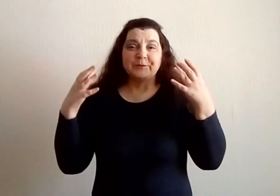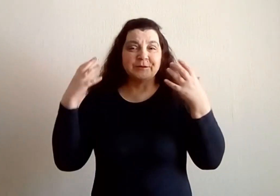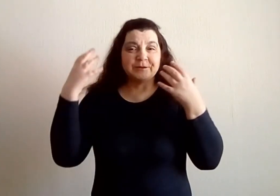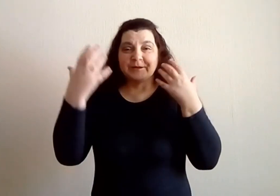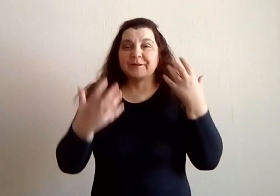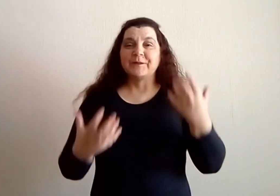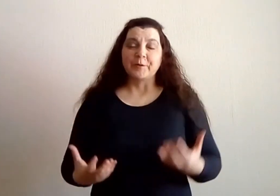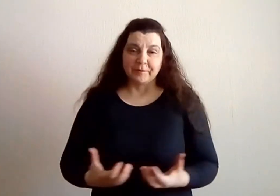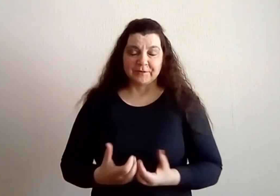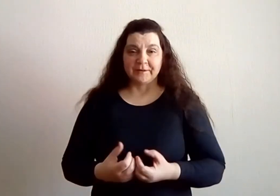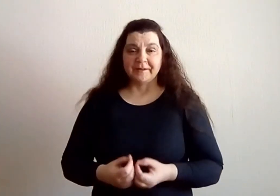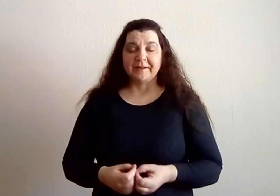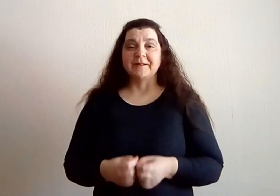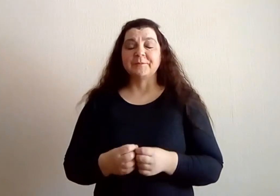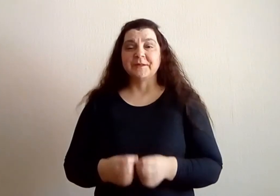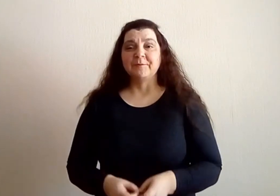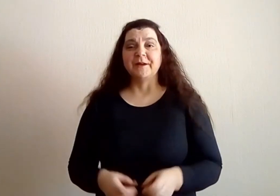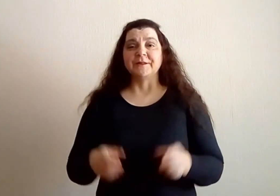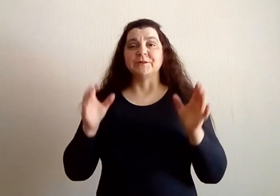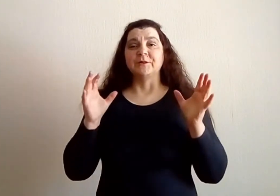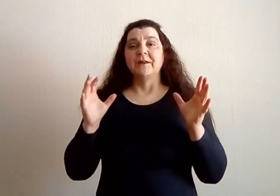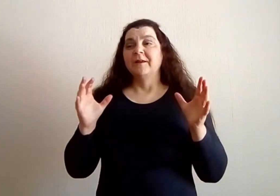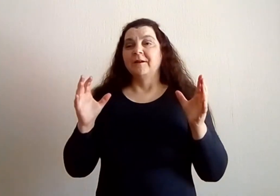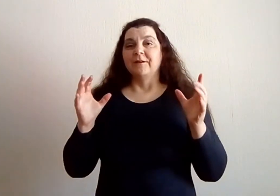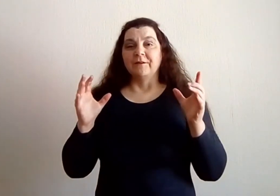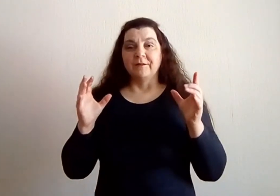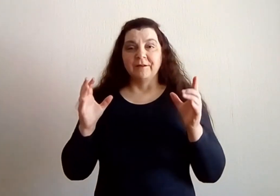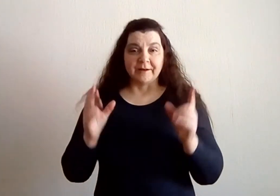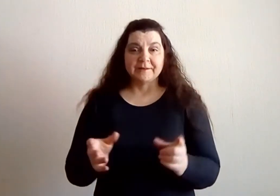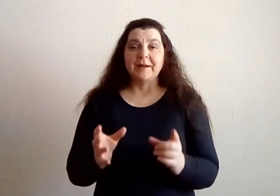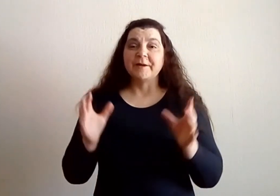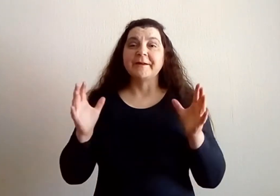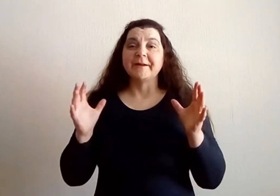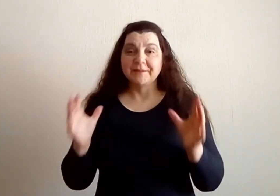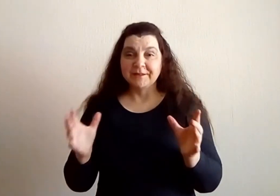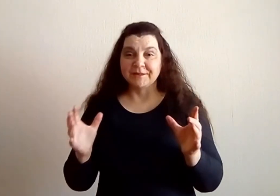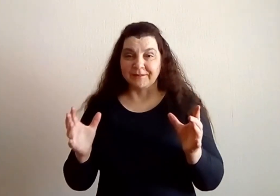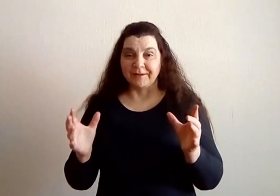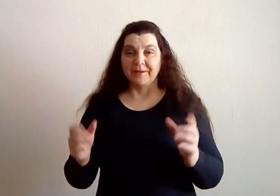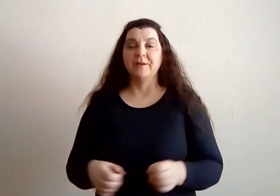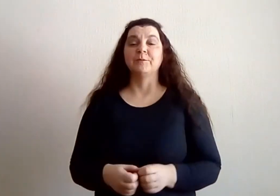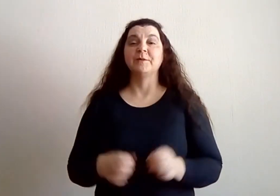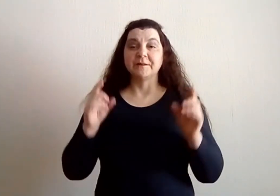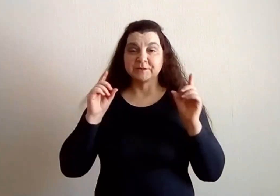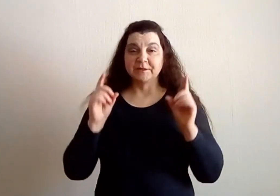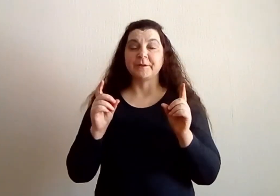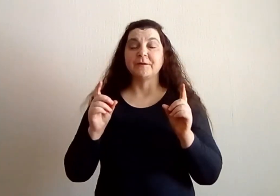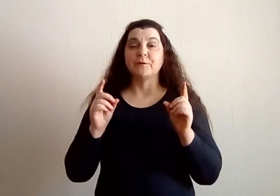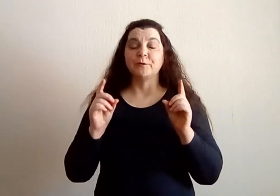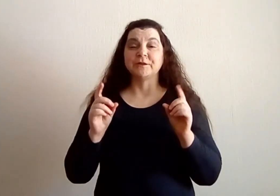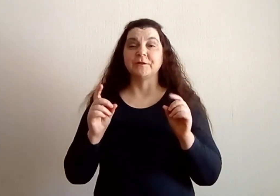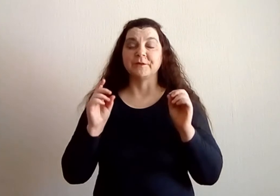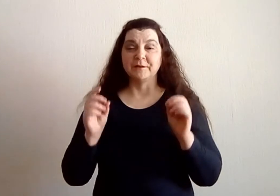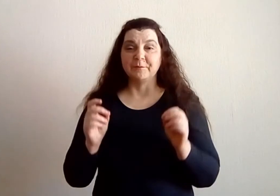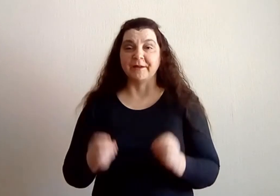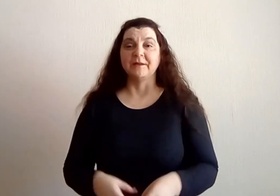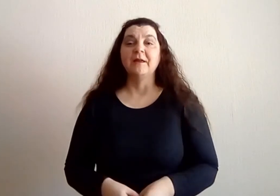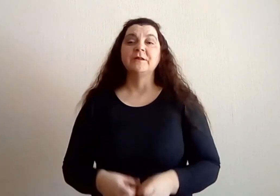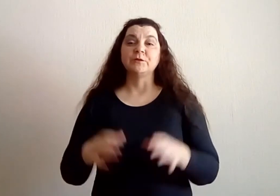вот истории всякие разные, понимаю, что когда мы ограничены, мы должны при очень понимать, что